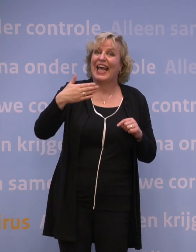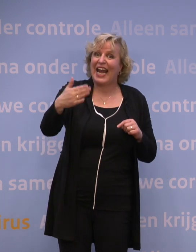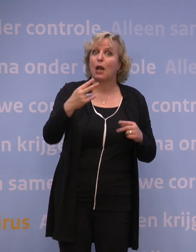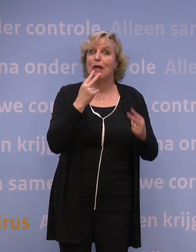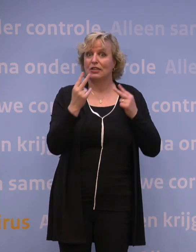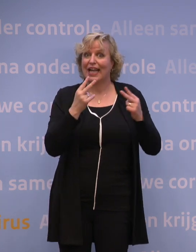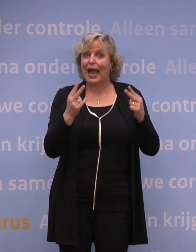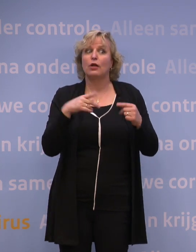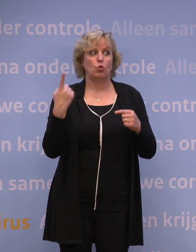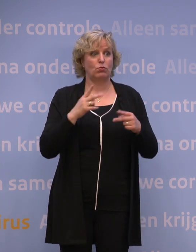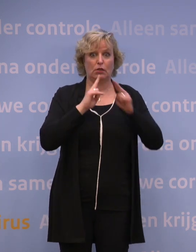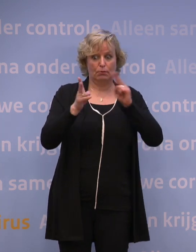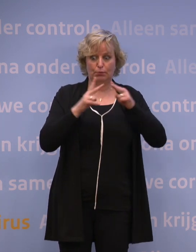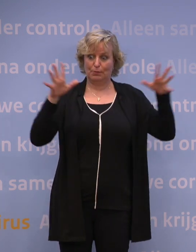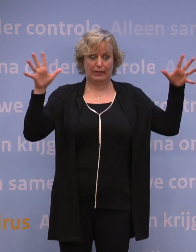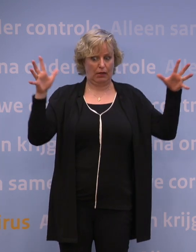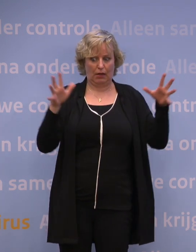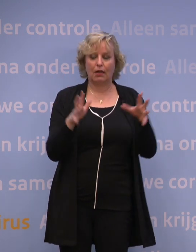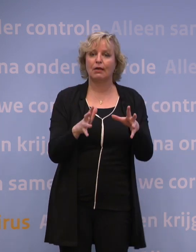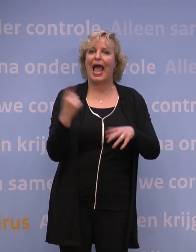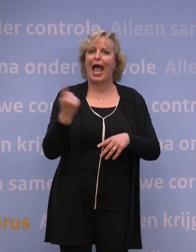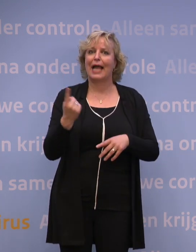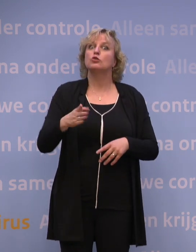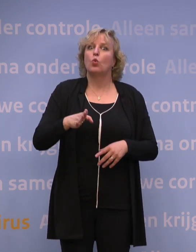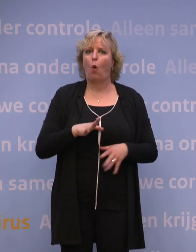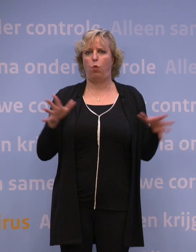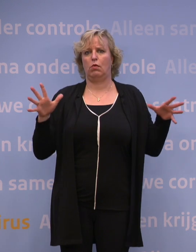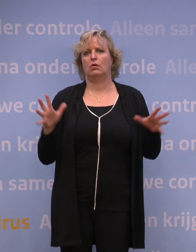nieuwe besmettingen in Europa is, hoe minder eisen er worden gesteld.